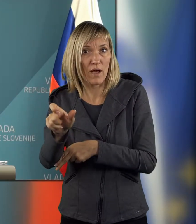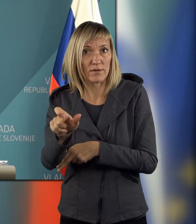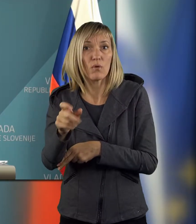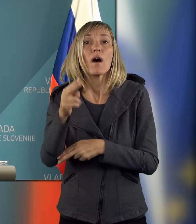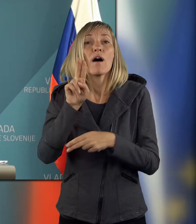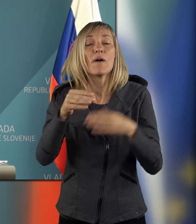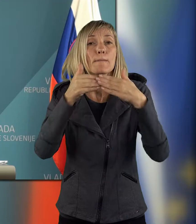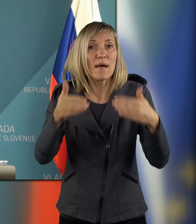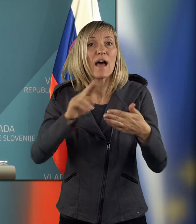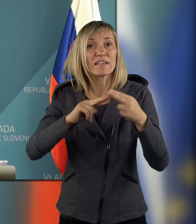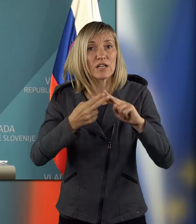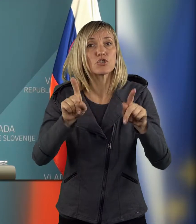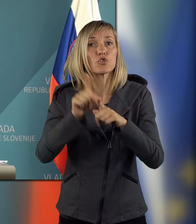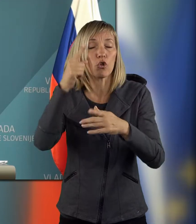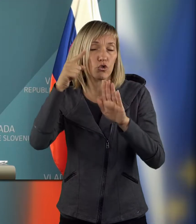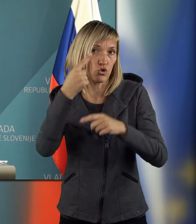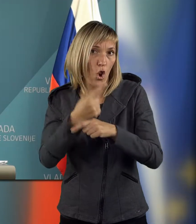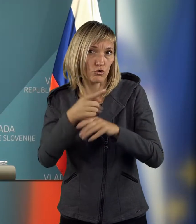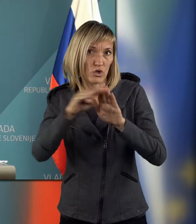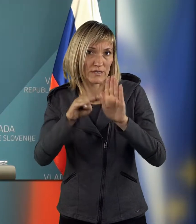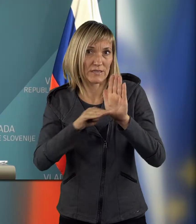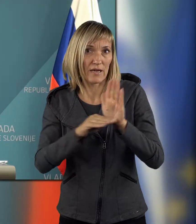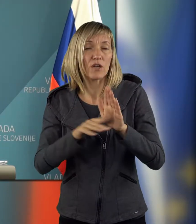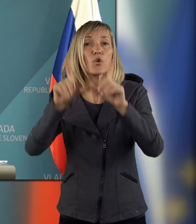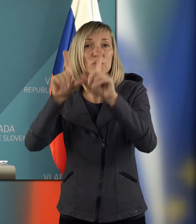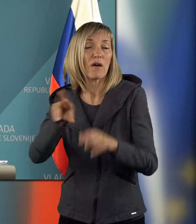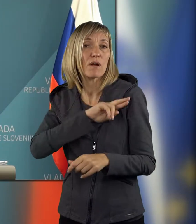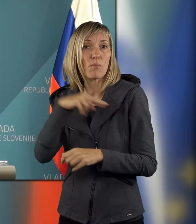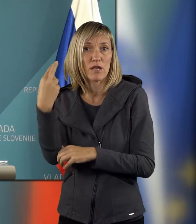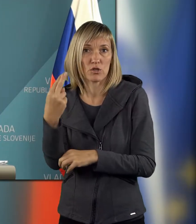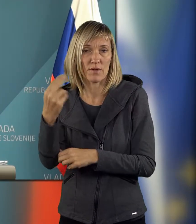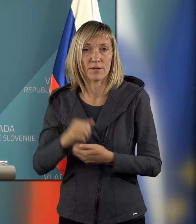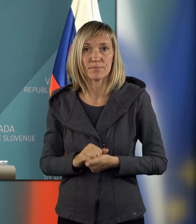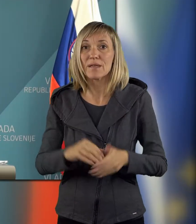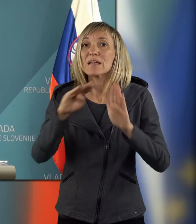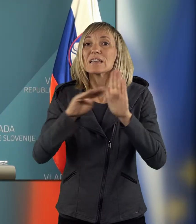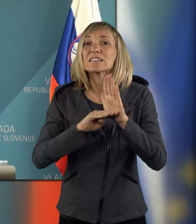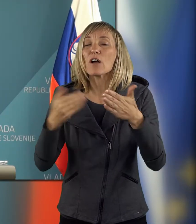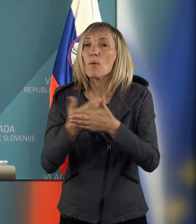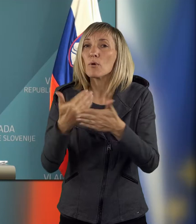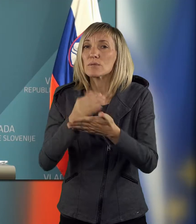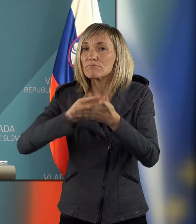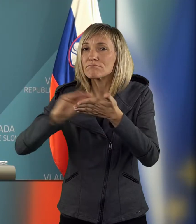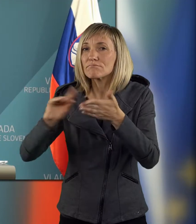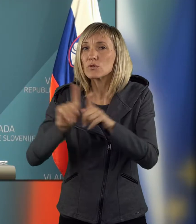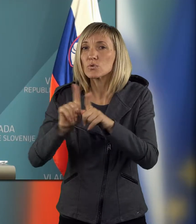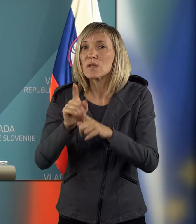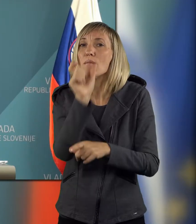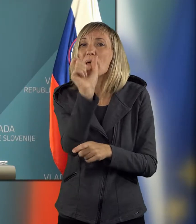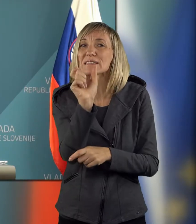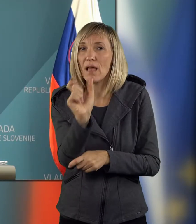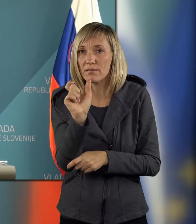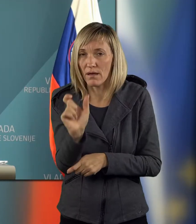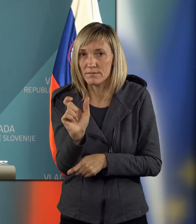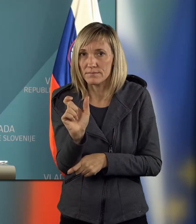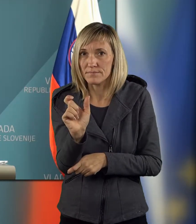v majah in na način, kot jih določa zakon in seveda tudi ustava Republike Slovenije. V zakonu je posodobljena in dopolnjena terminologija,